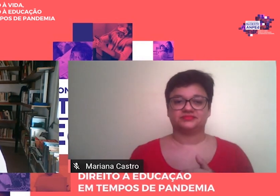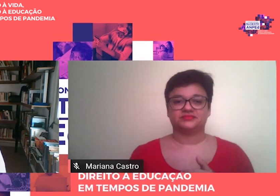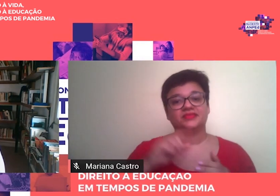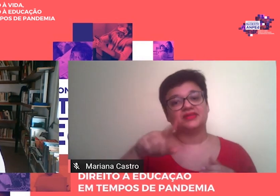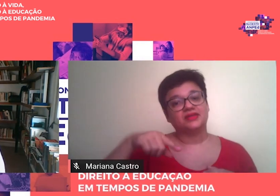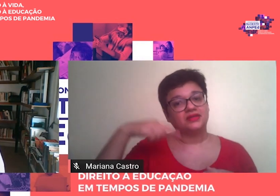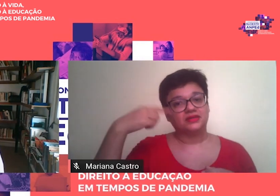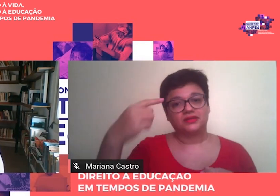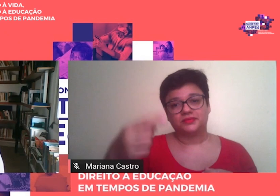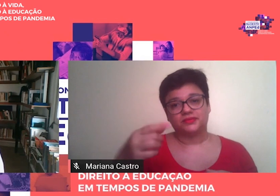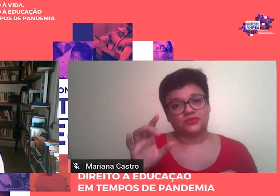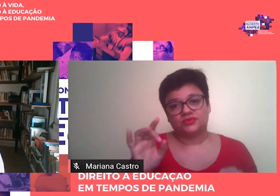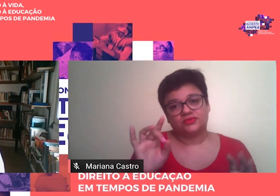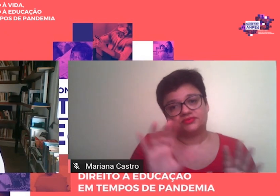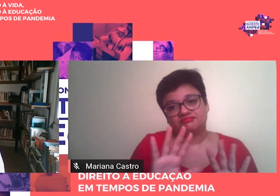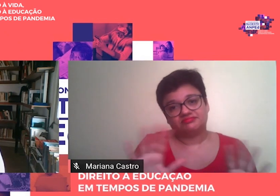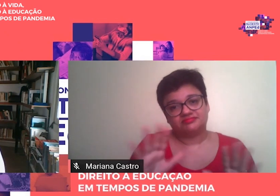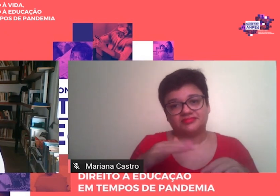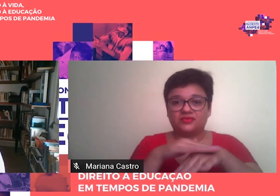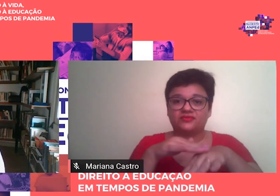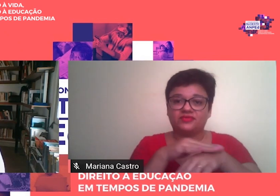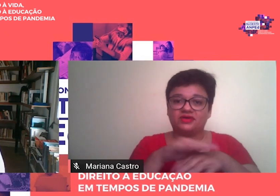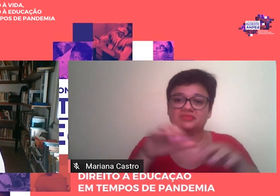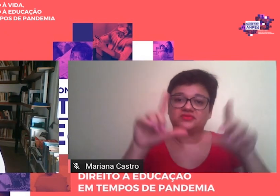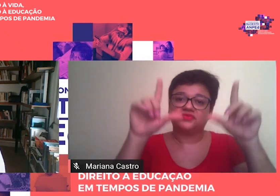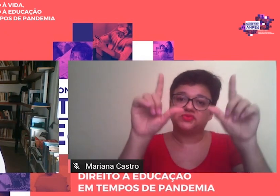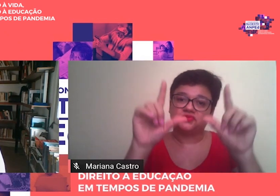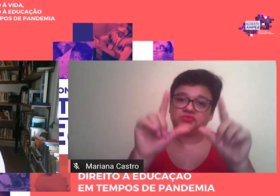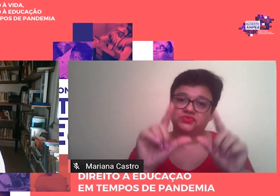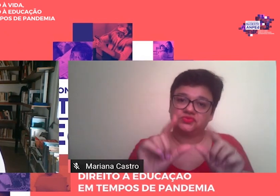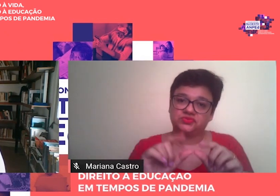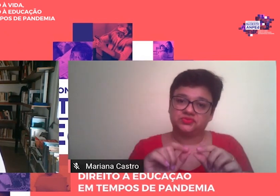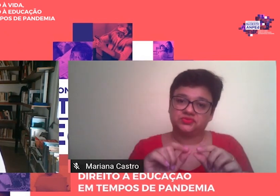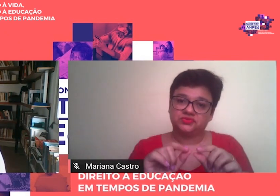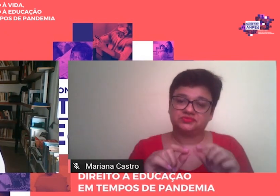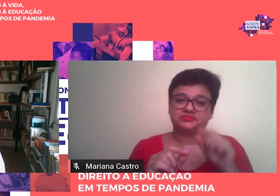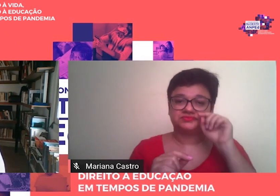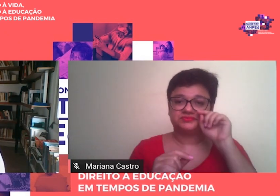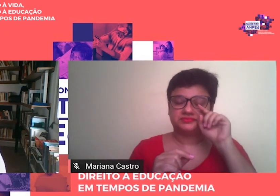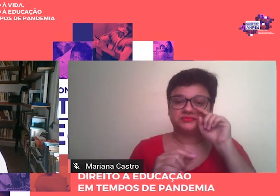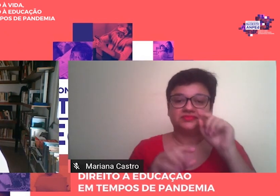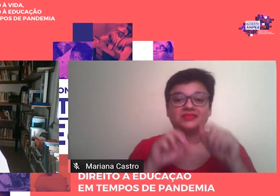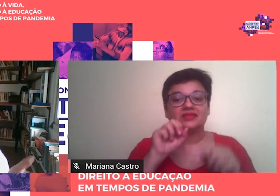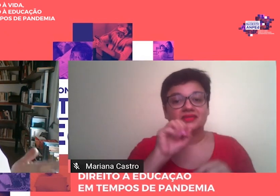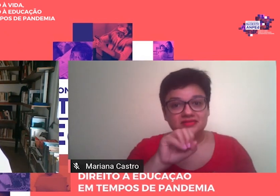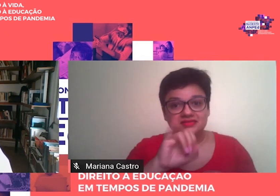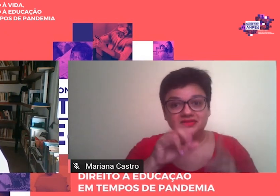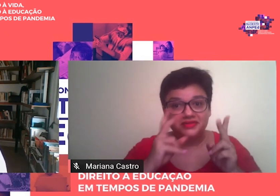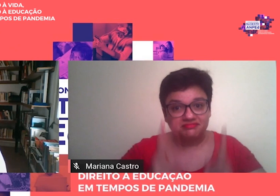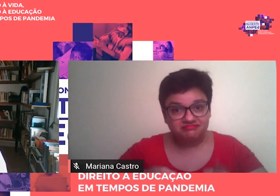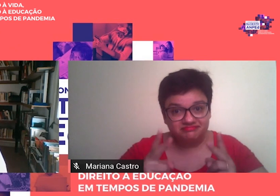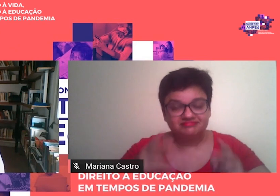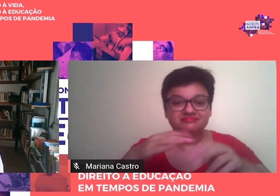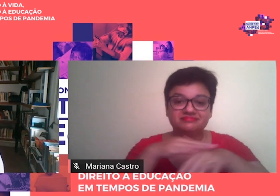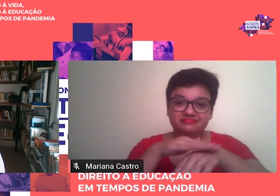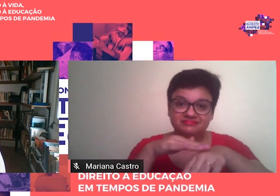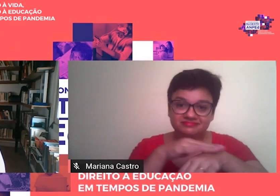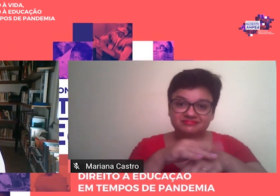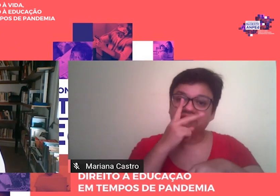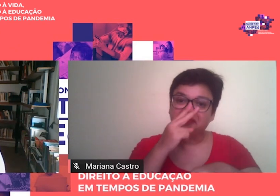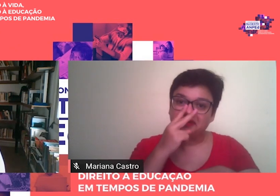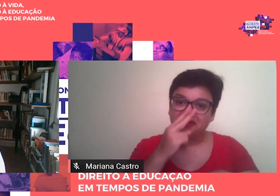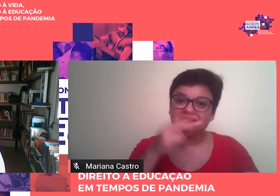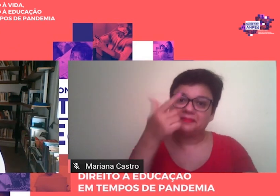essas conversas rariaram, e, se nós tivéssemos mais continuamente, talvez alguns desses pontos